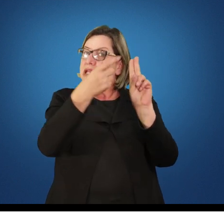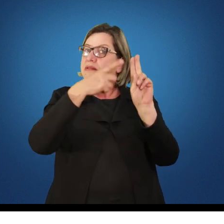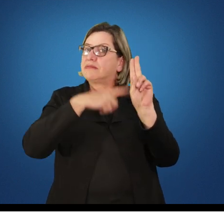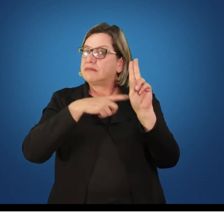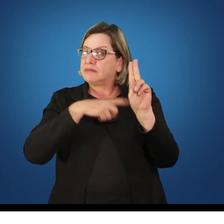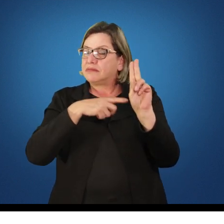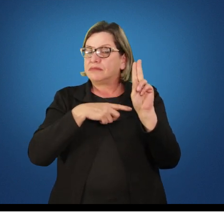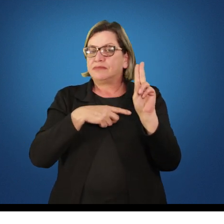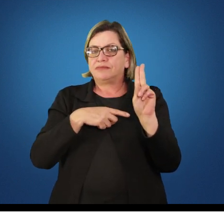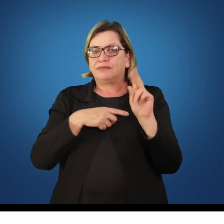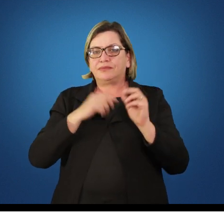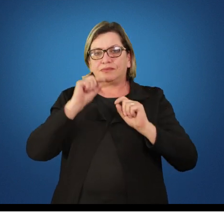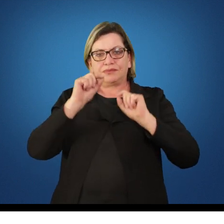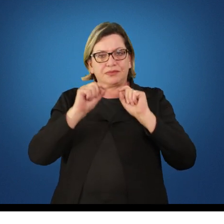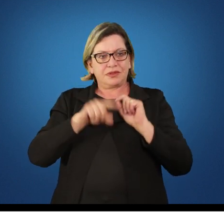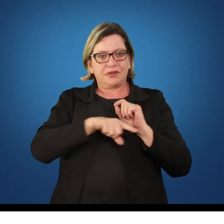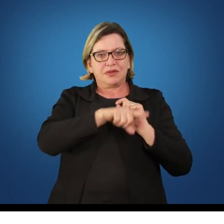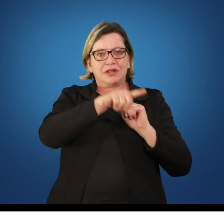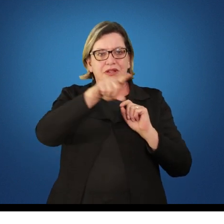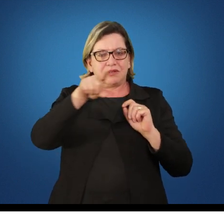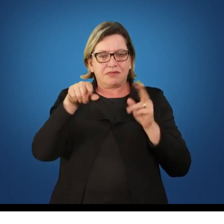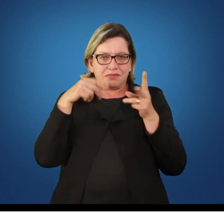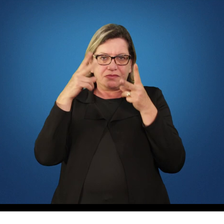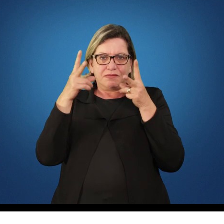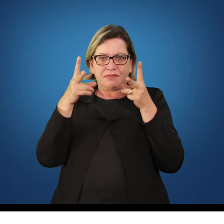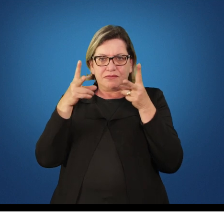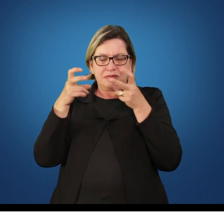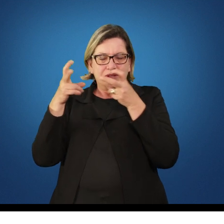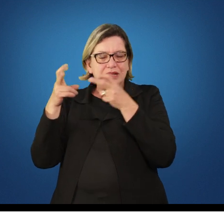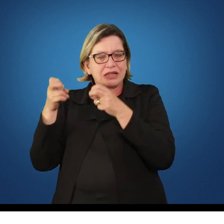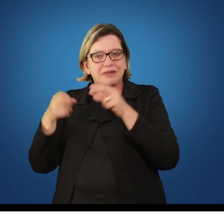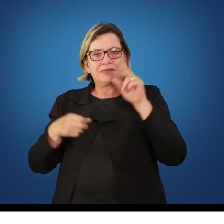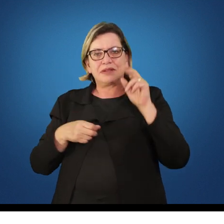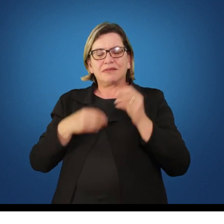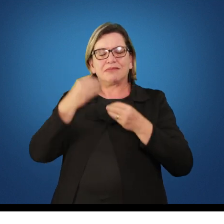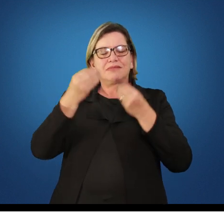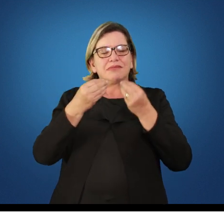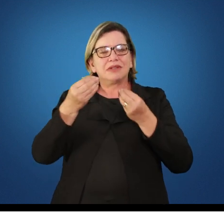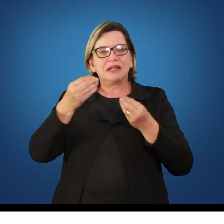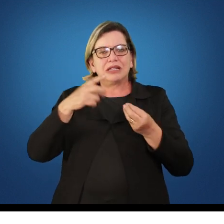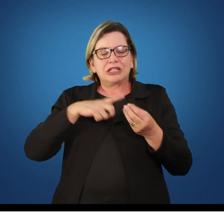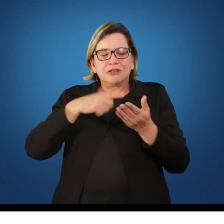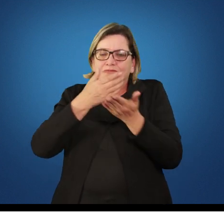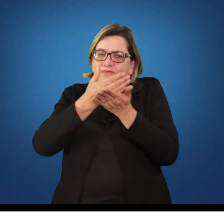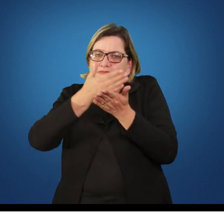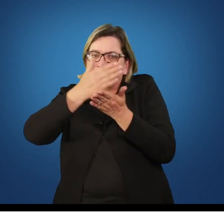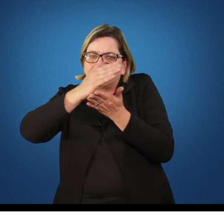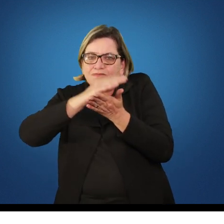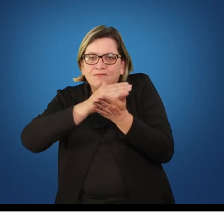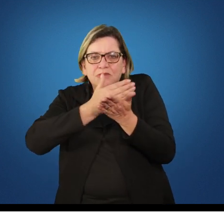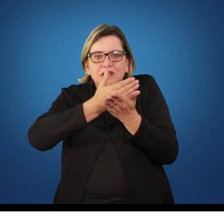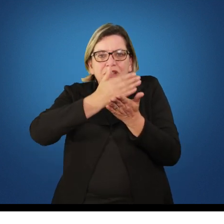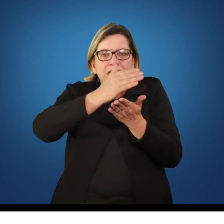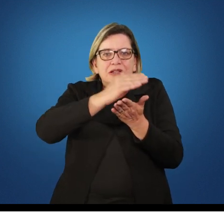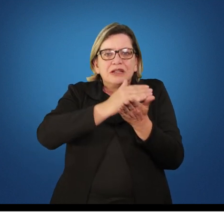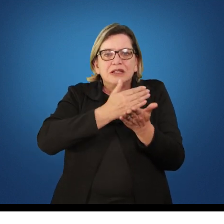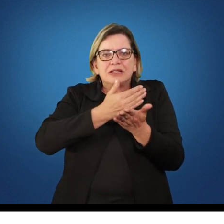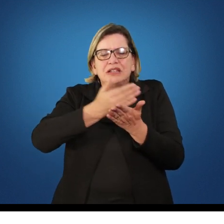Uma coisa que vocês irão notar diante das unidades é que eu tive, assim, um